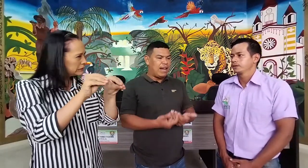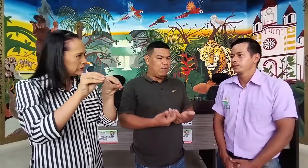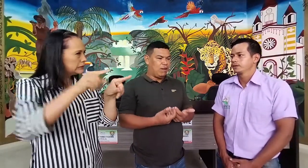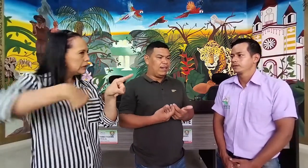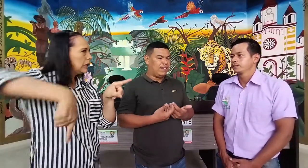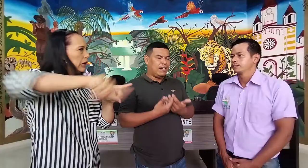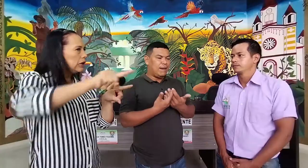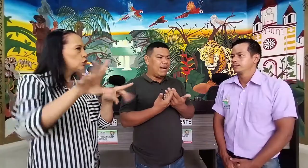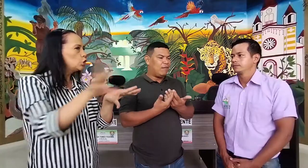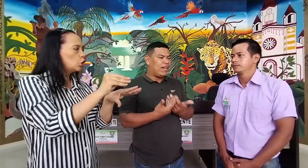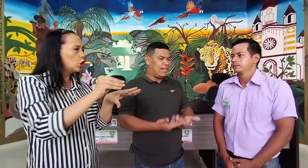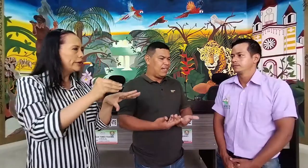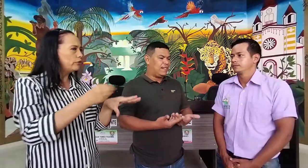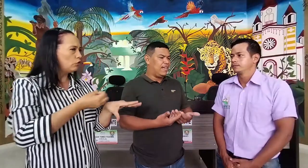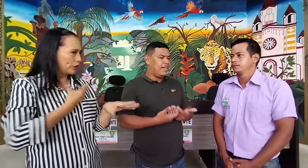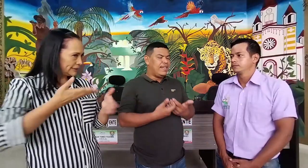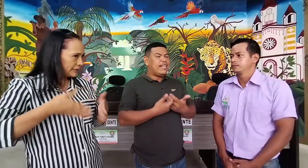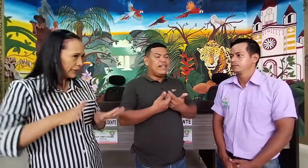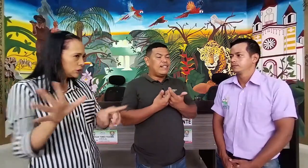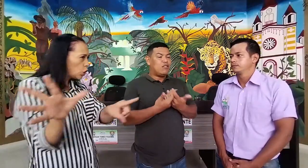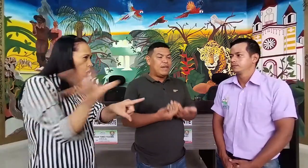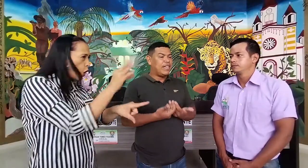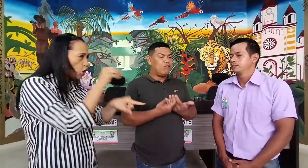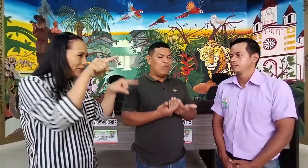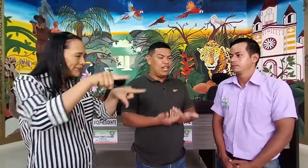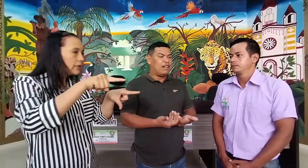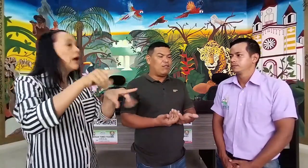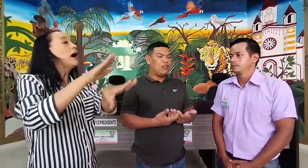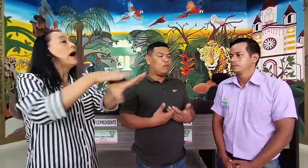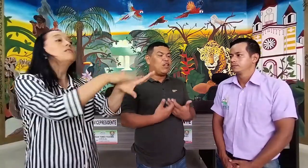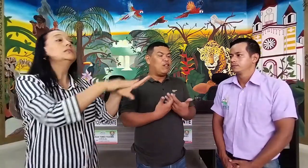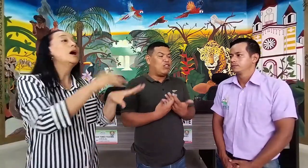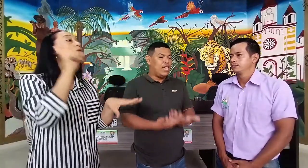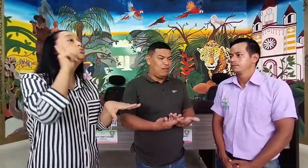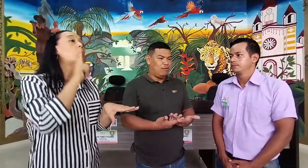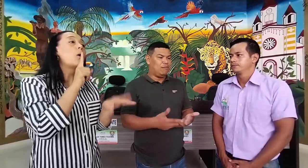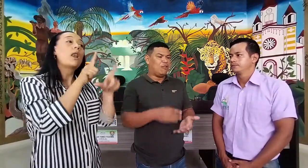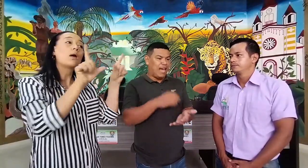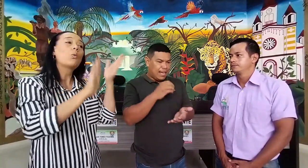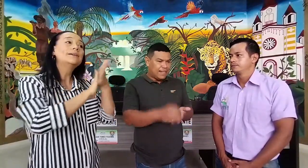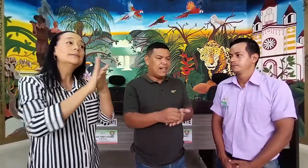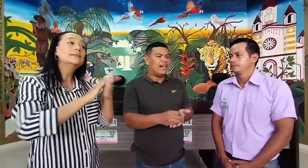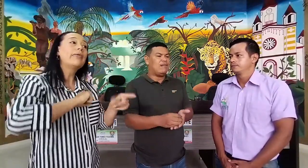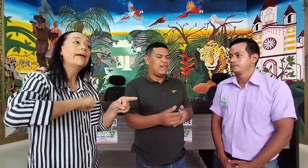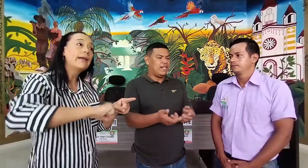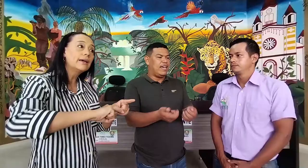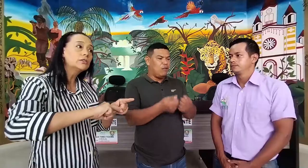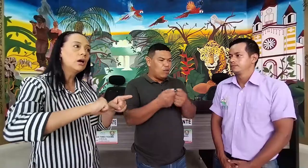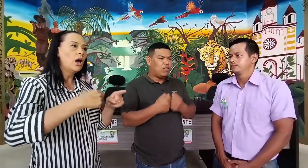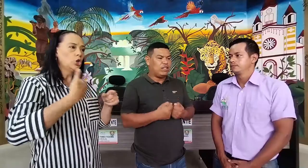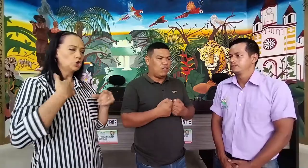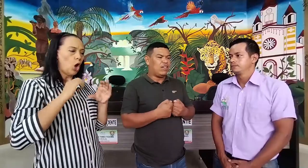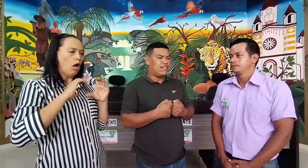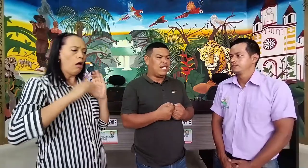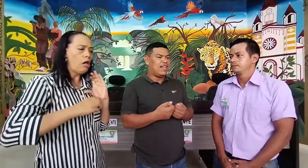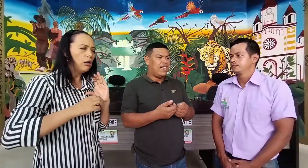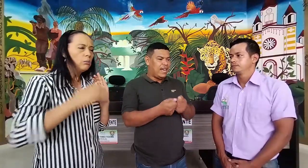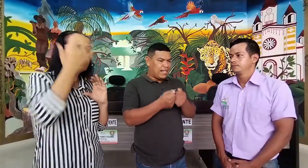lengua que se llama la lengua de señas y que si no me quiero comunicar con ellos es porque no quiero, porque ahí está la lengua de señas y lo único que tengo que hacer es